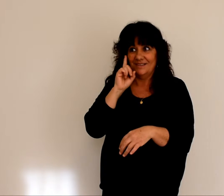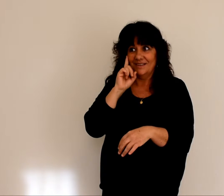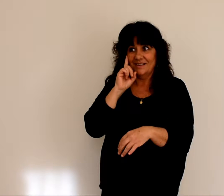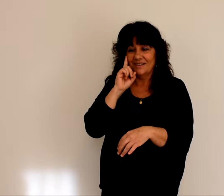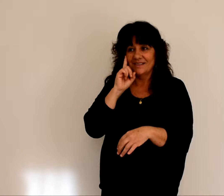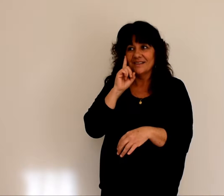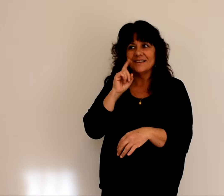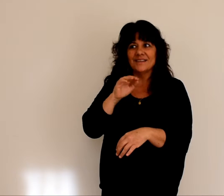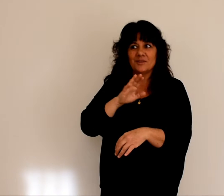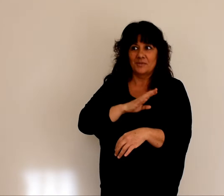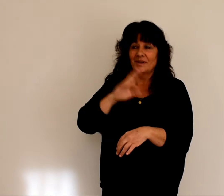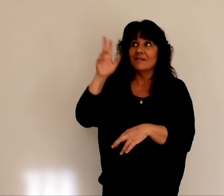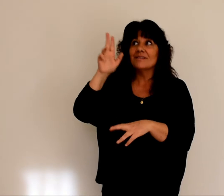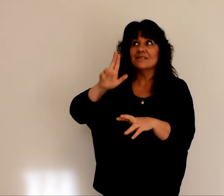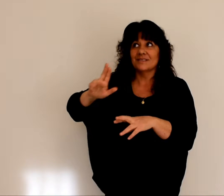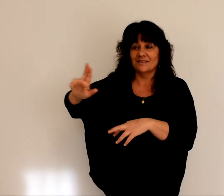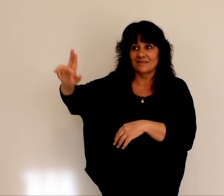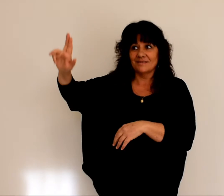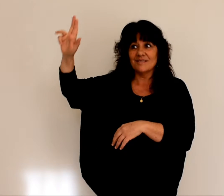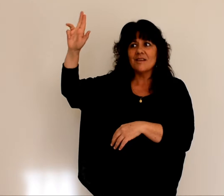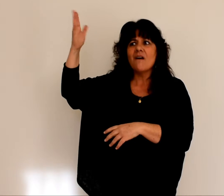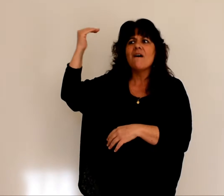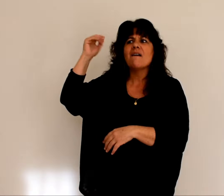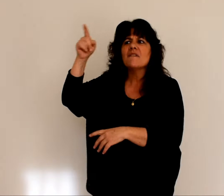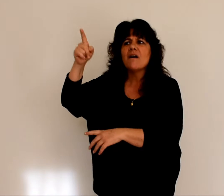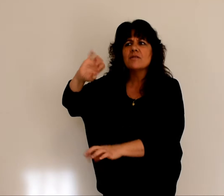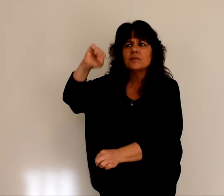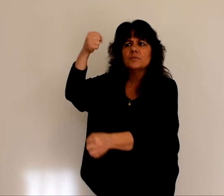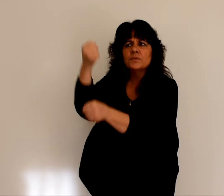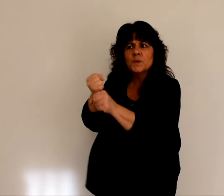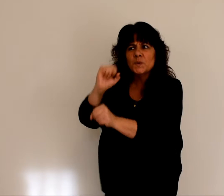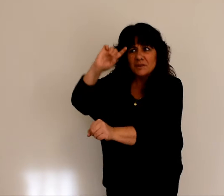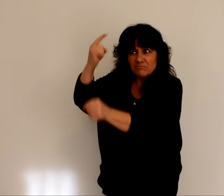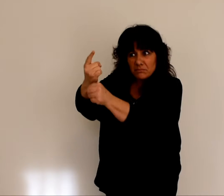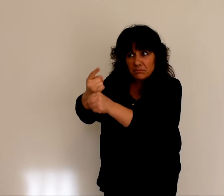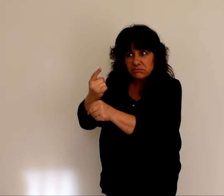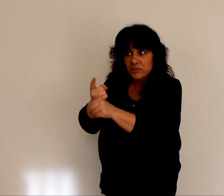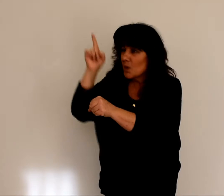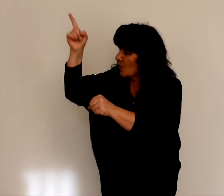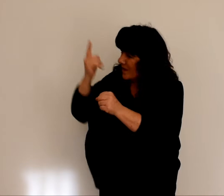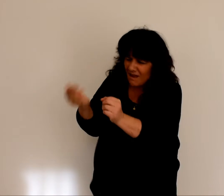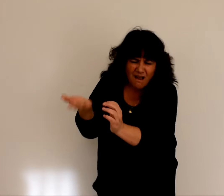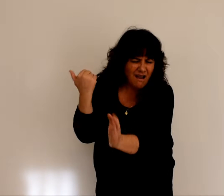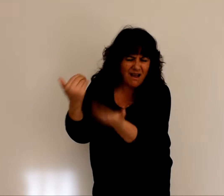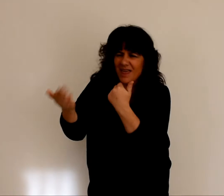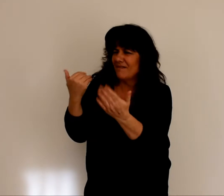Le Seigneur a levé les sentences qui pesaient sur toi. Il a écarté tes ennemis.